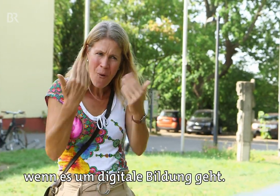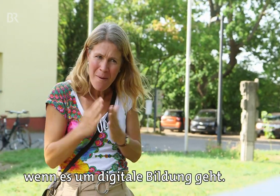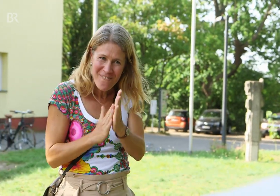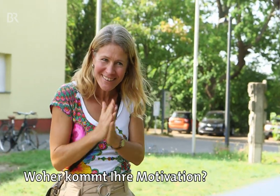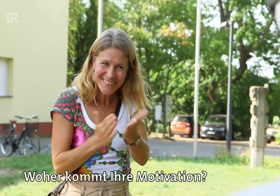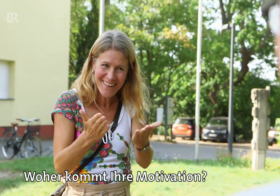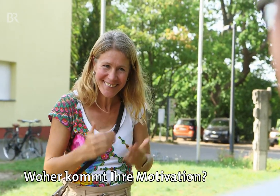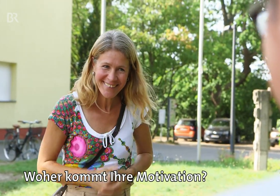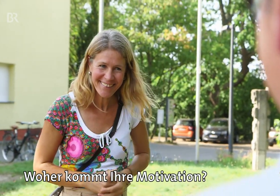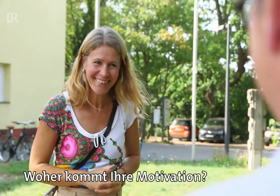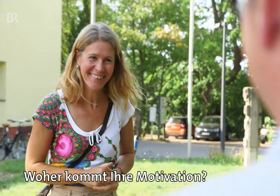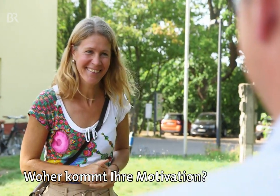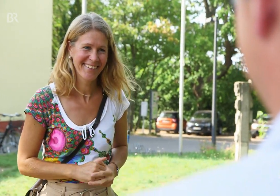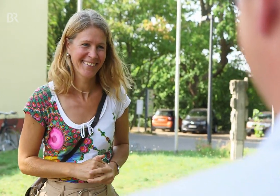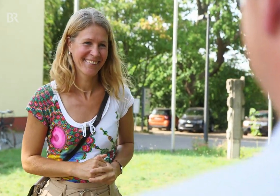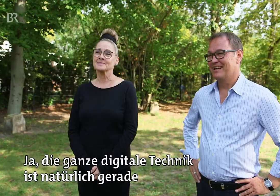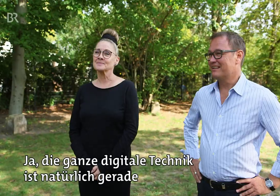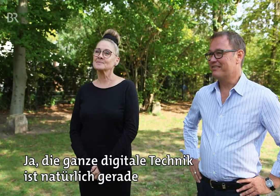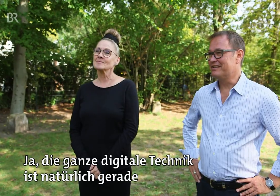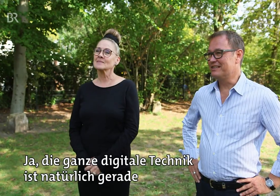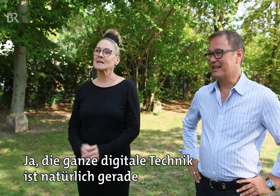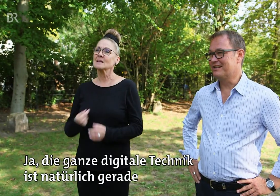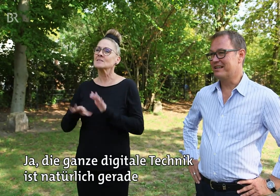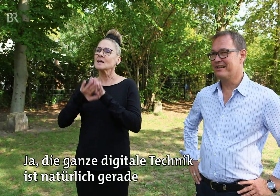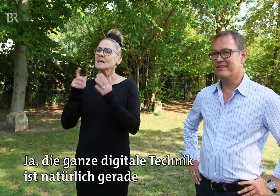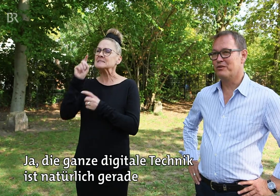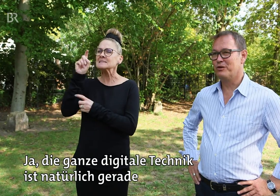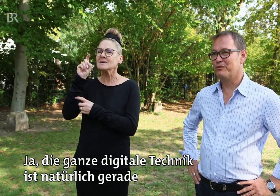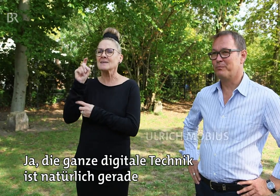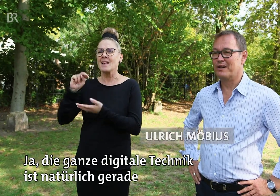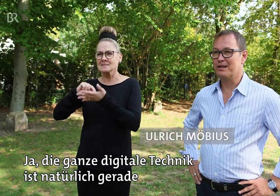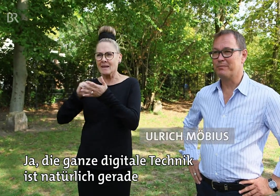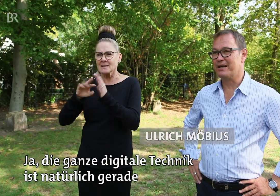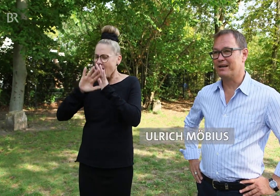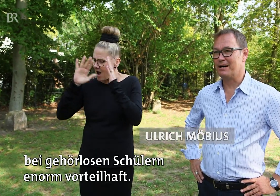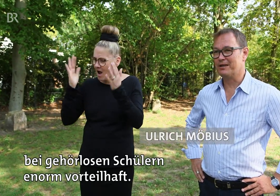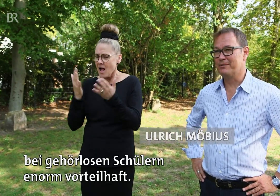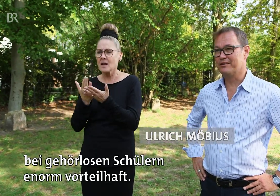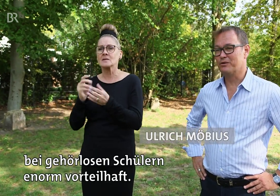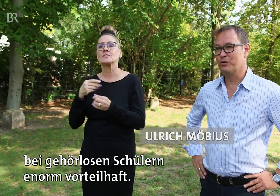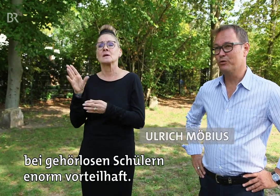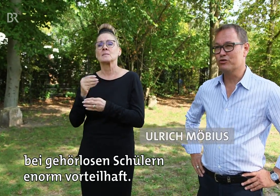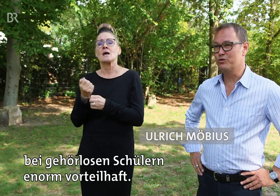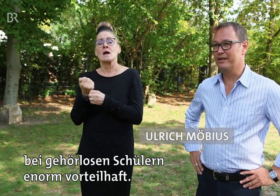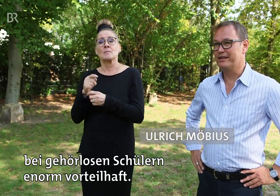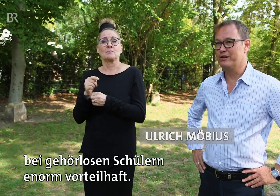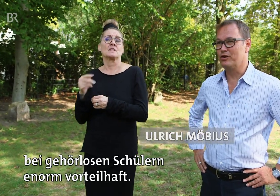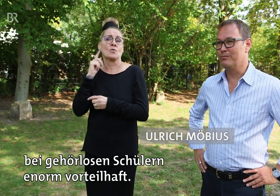geht. Woher kommt Ihre Motivation? Ja, ganze digitale Technik ist natürlich gerade bei der Arbeit mit gehörlosen Schülern enorm